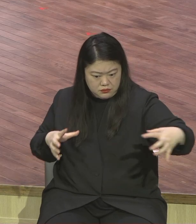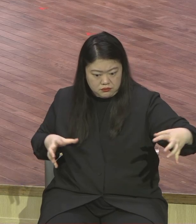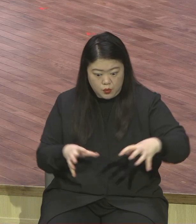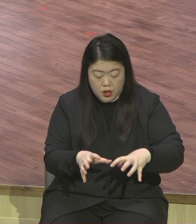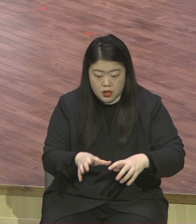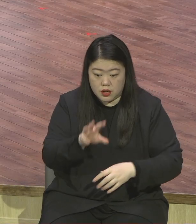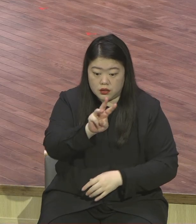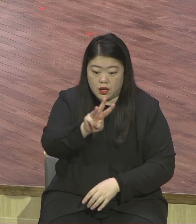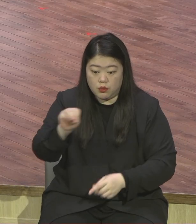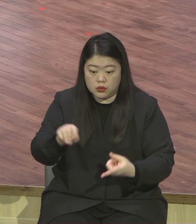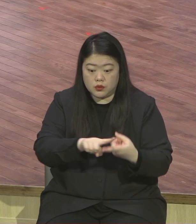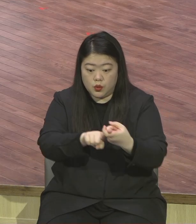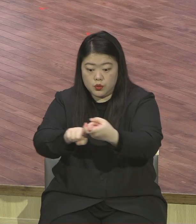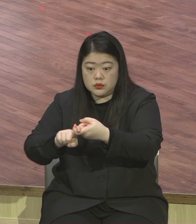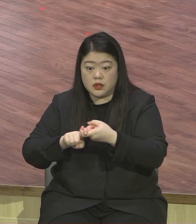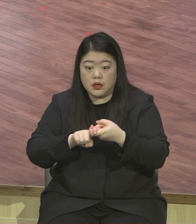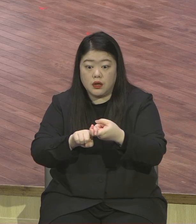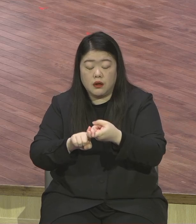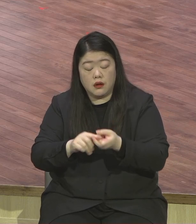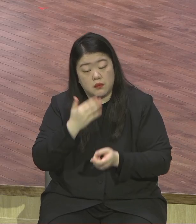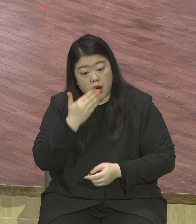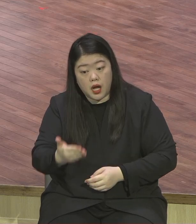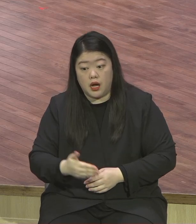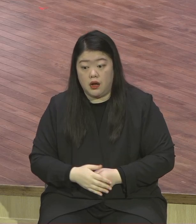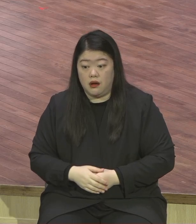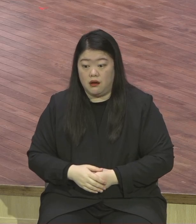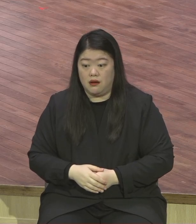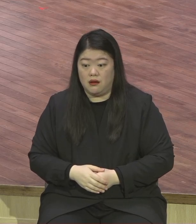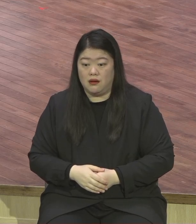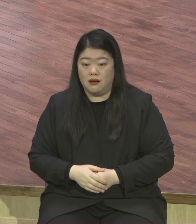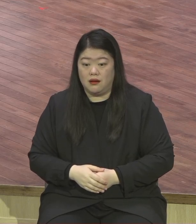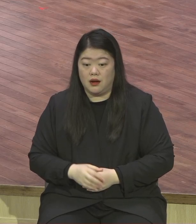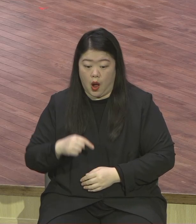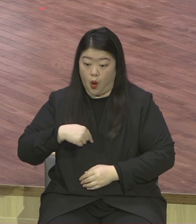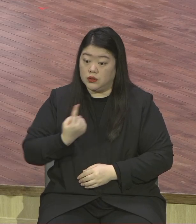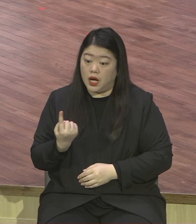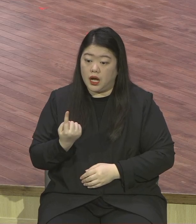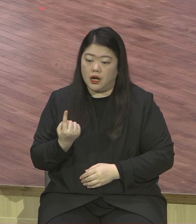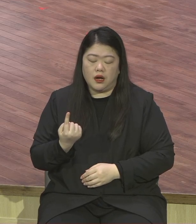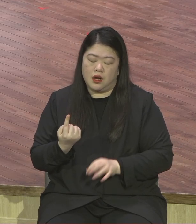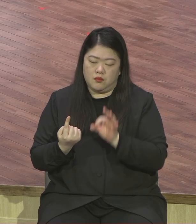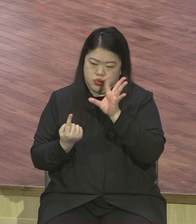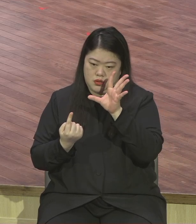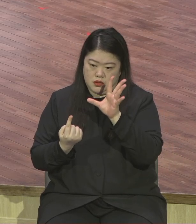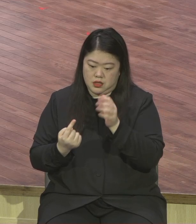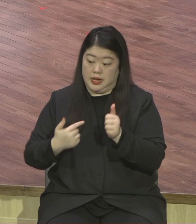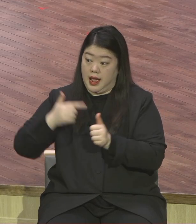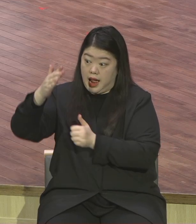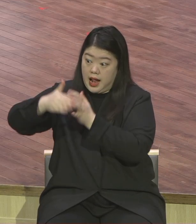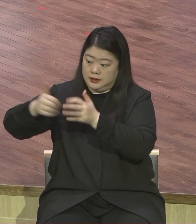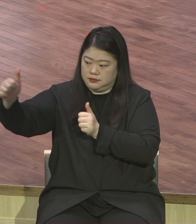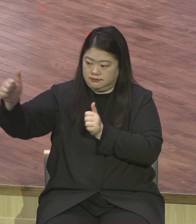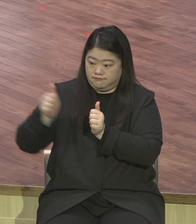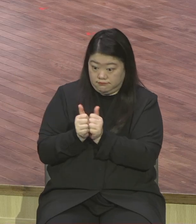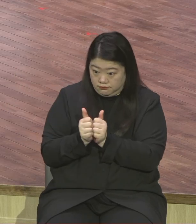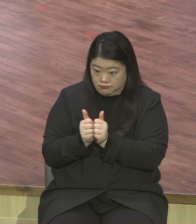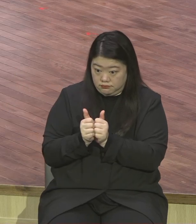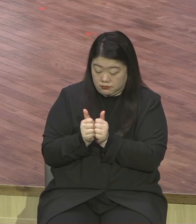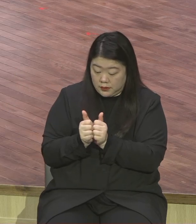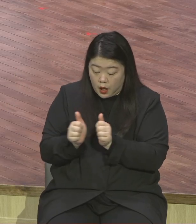일이다. 예원 공동체가 하나님 앞에 이마누엘 원리스 누리게 되면 가능하다.